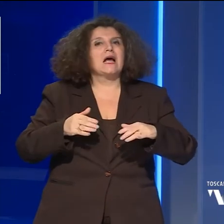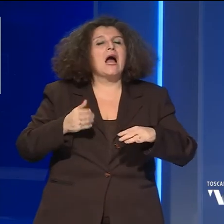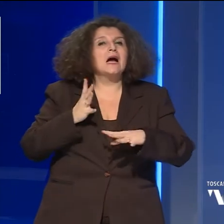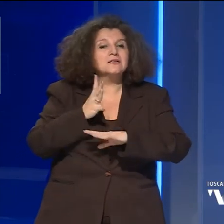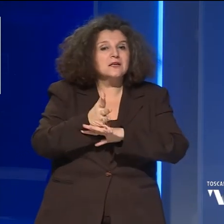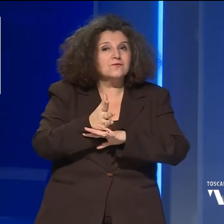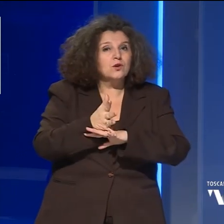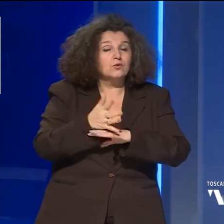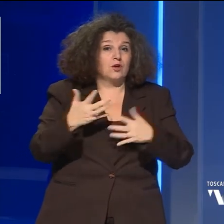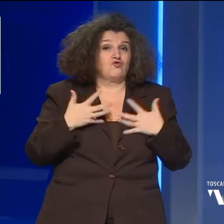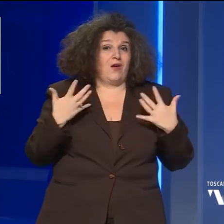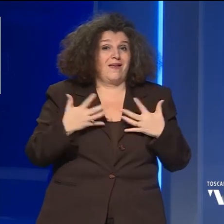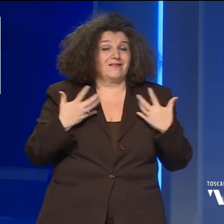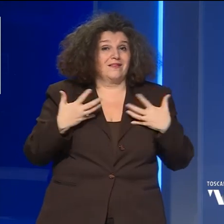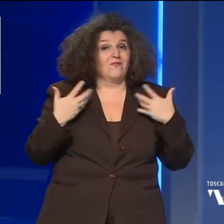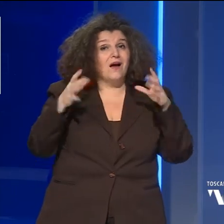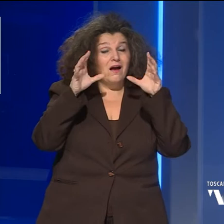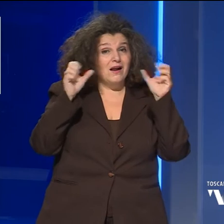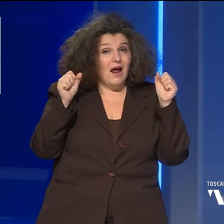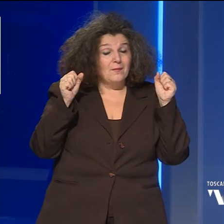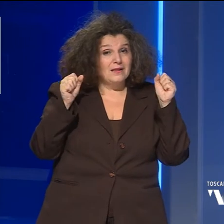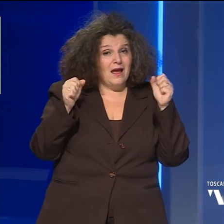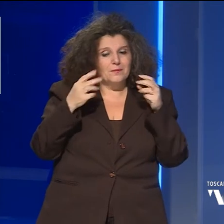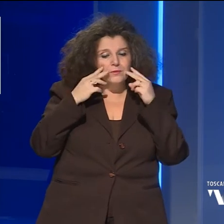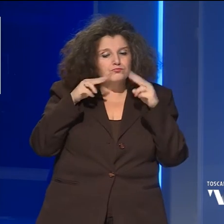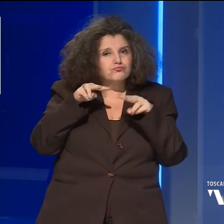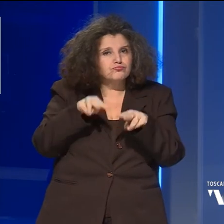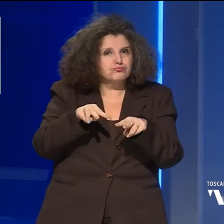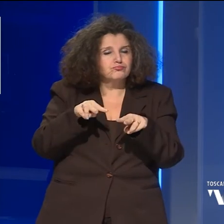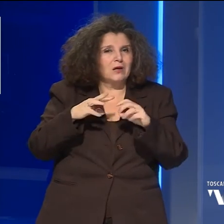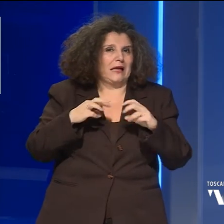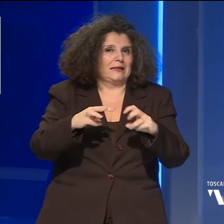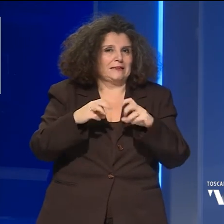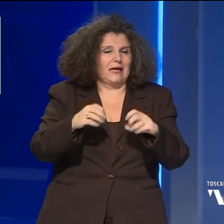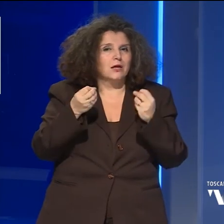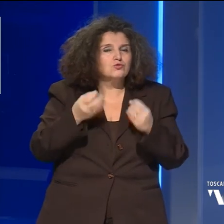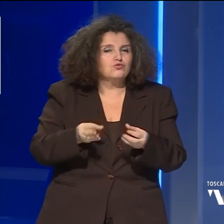per i rilievi la scientifica dei carabinieri che indagano sull'accaduto.